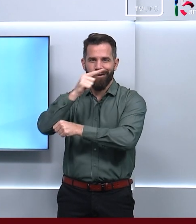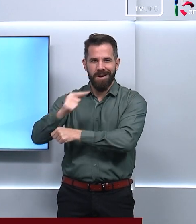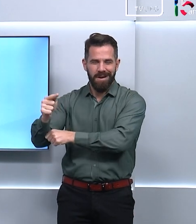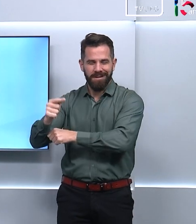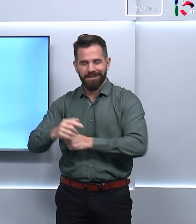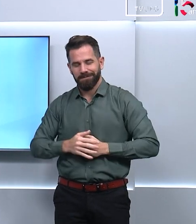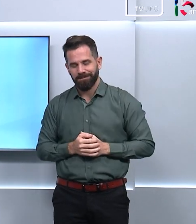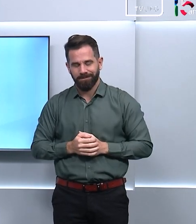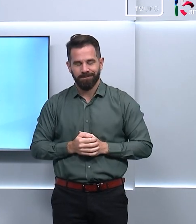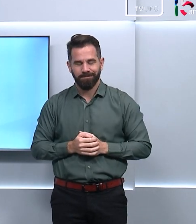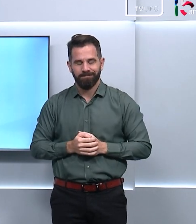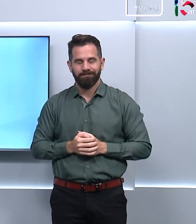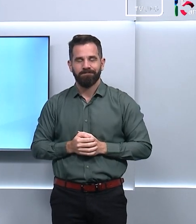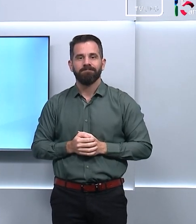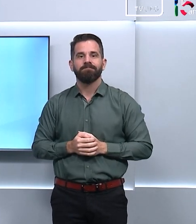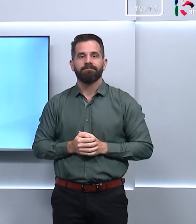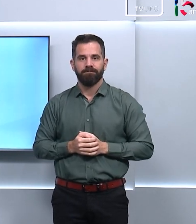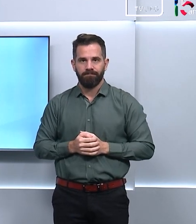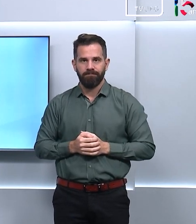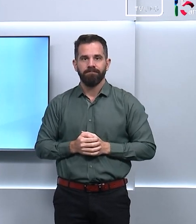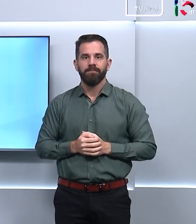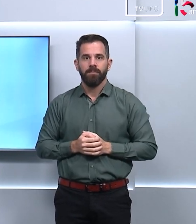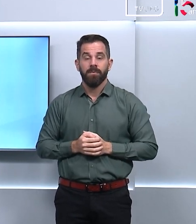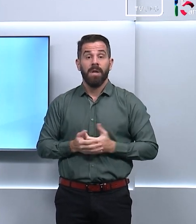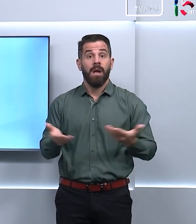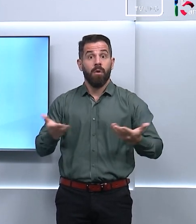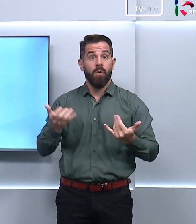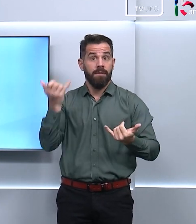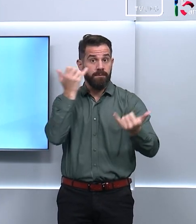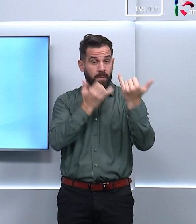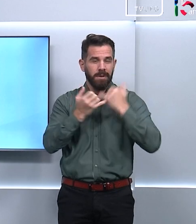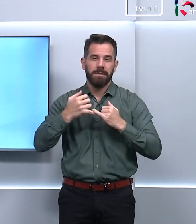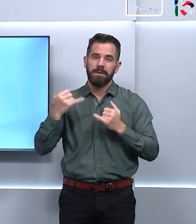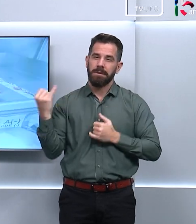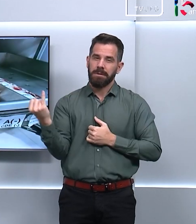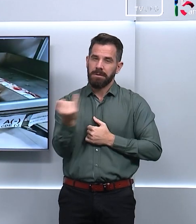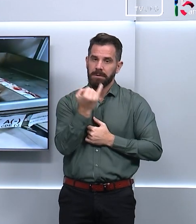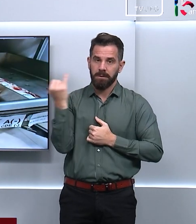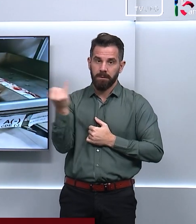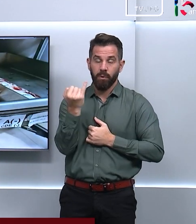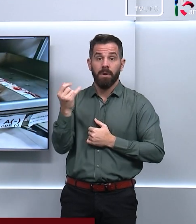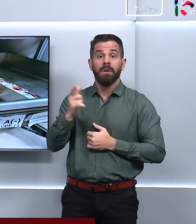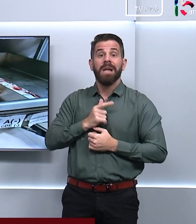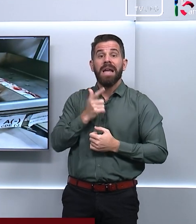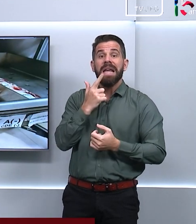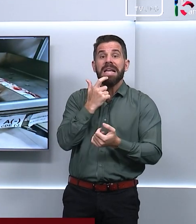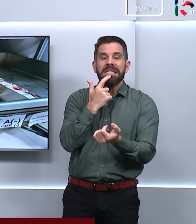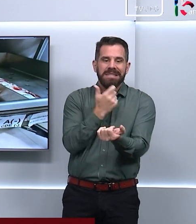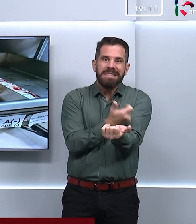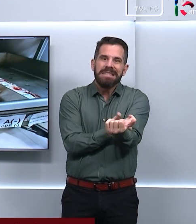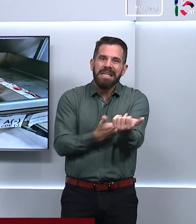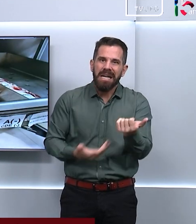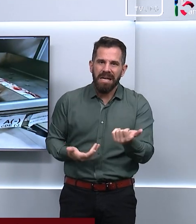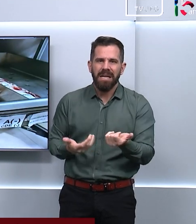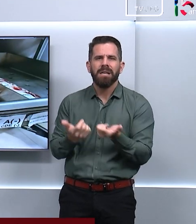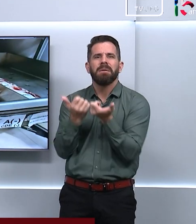Bom, e agora uma informação importante. O Banco de Sangue Hemolabor necessita de doadores,